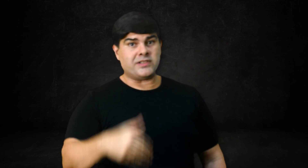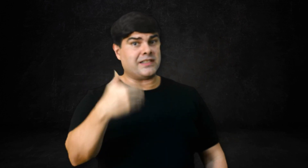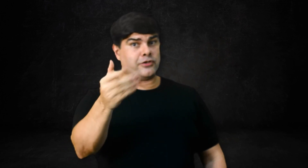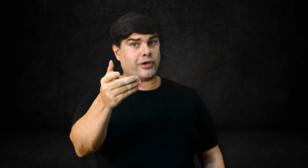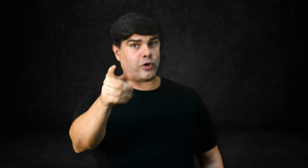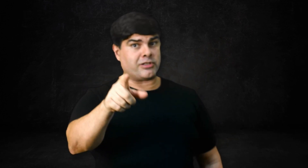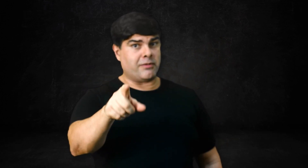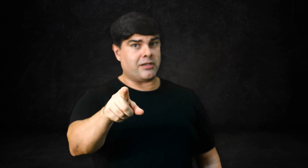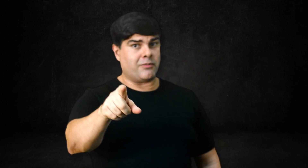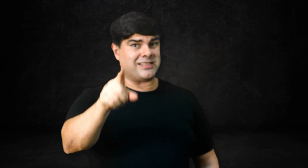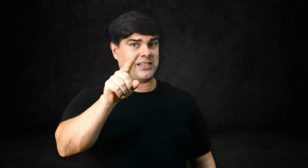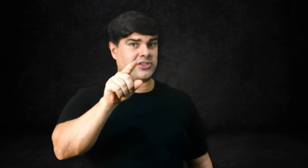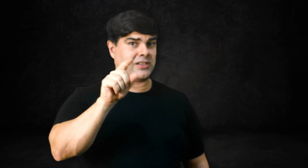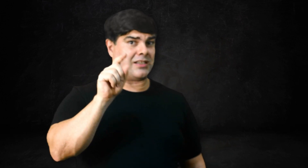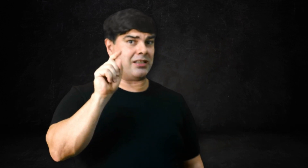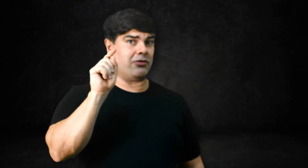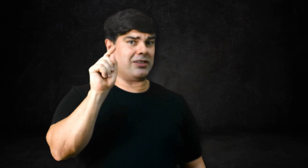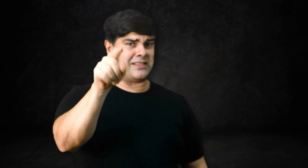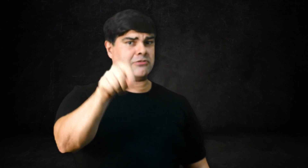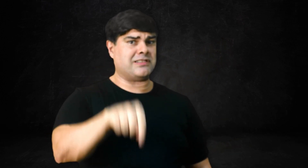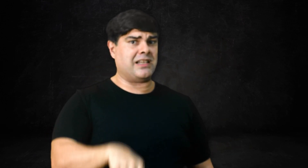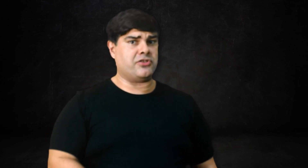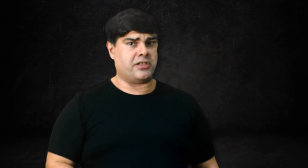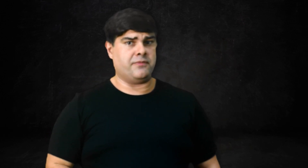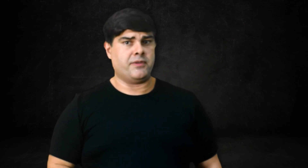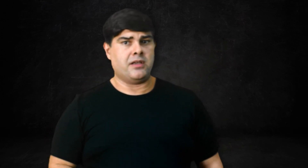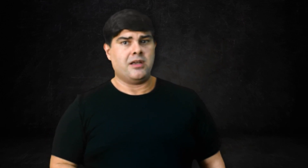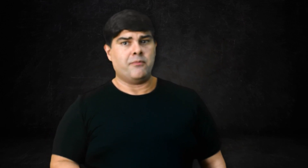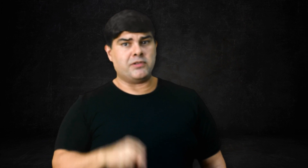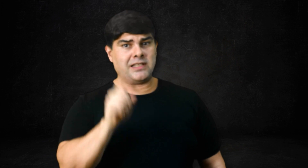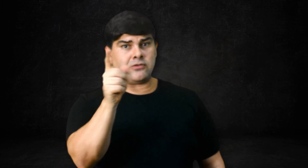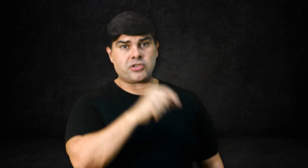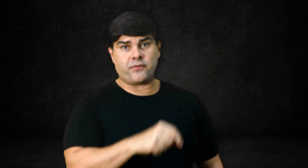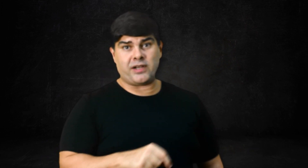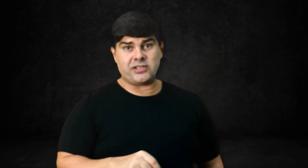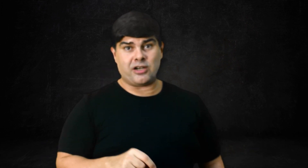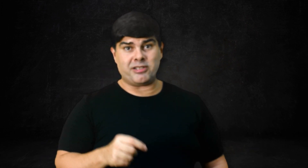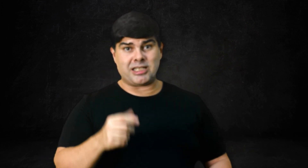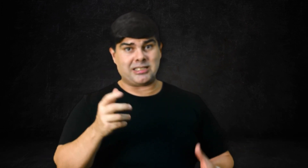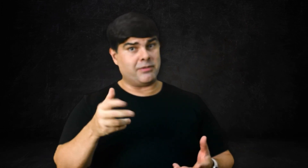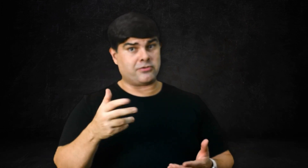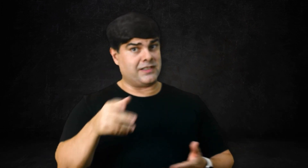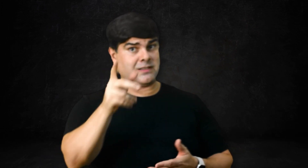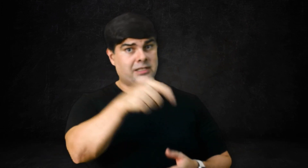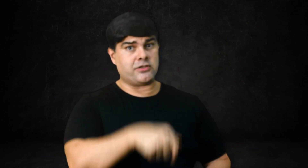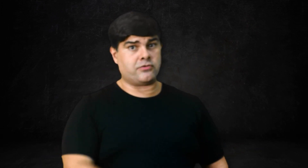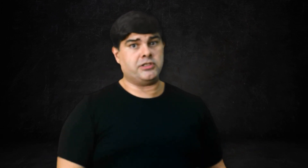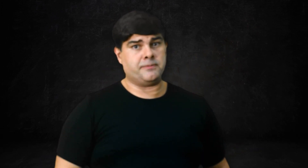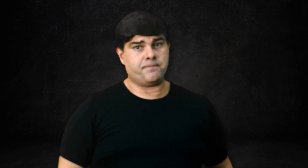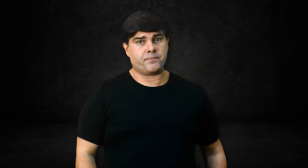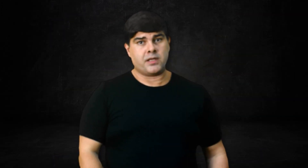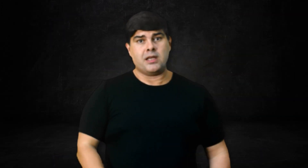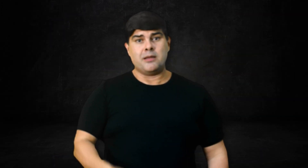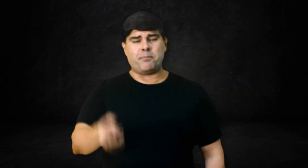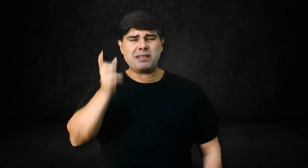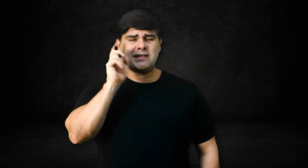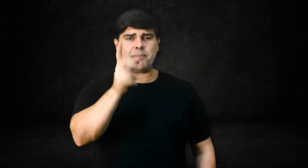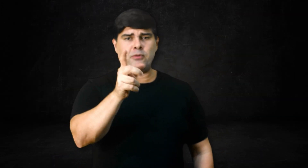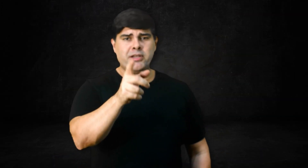exercício aeróbico também é um quesito excelente aí. Pois ele é um dos que faz aumentar também a sua sensibilidade à insulina. Principalmente